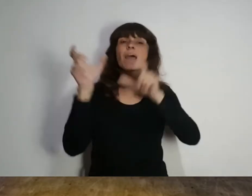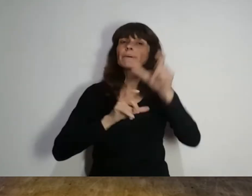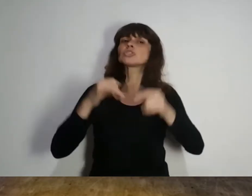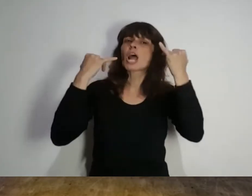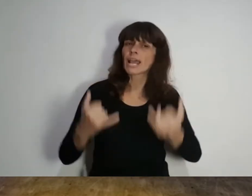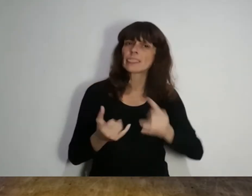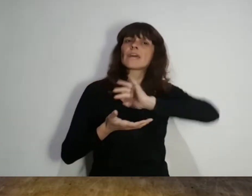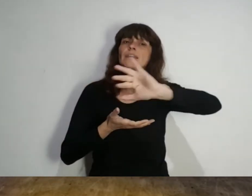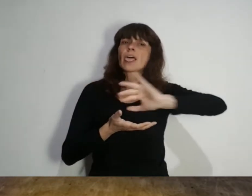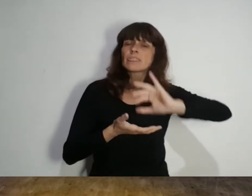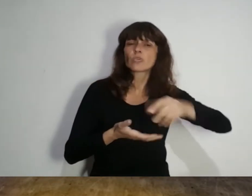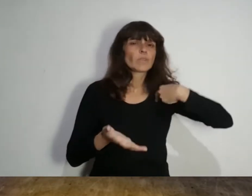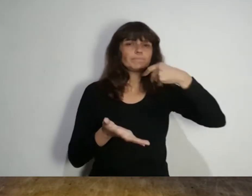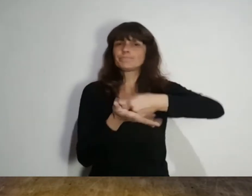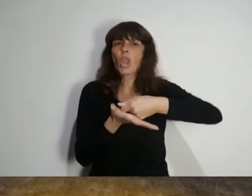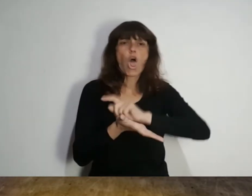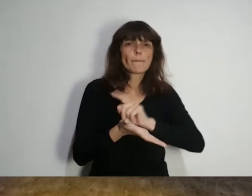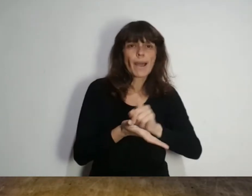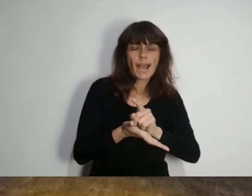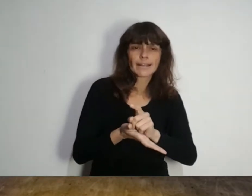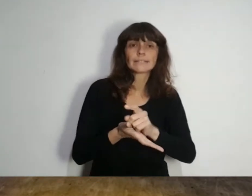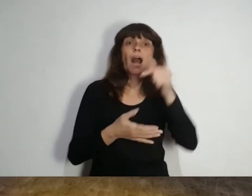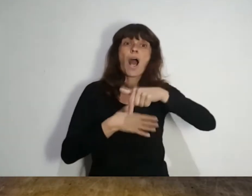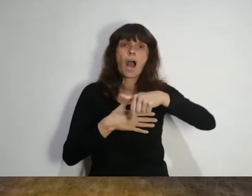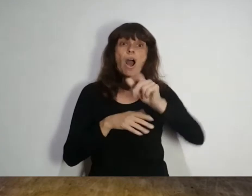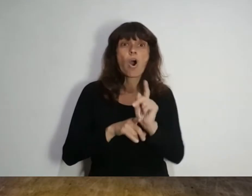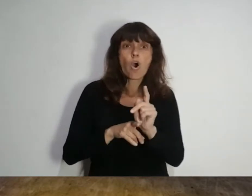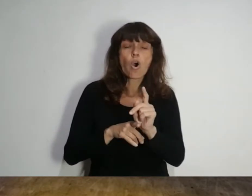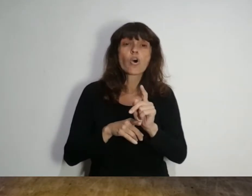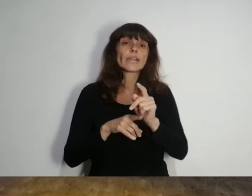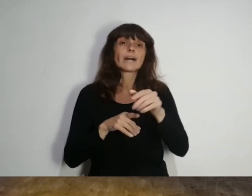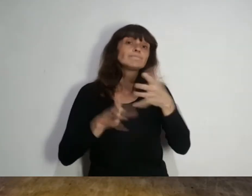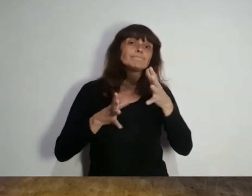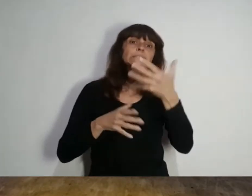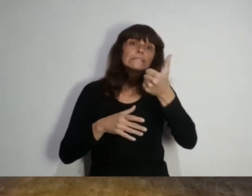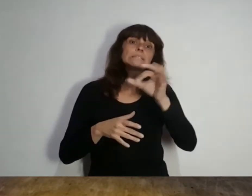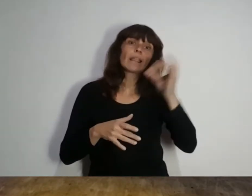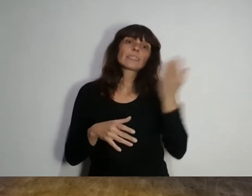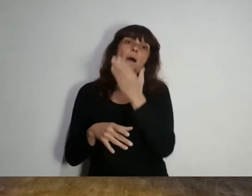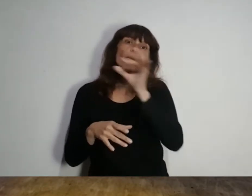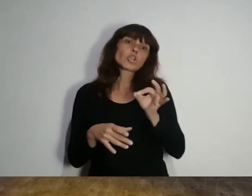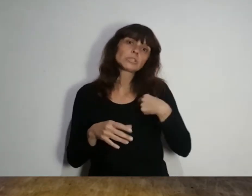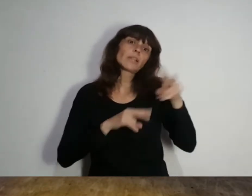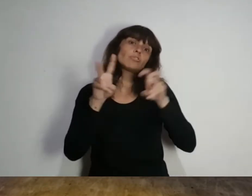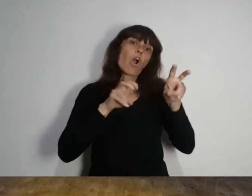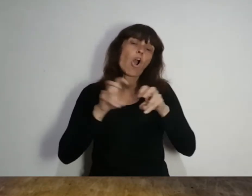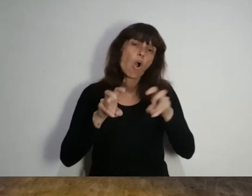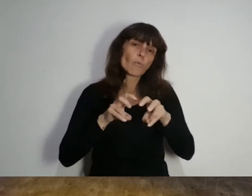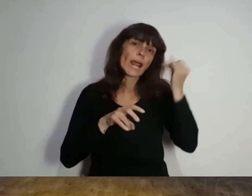a quienes acumulan saldos sin pagos, en lugar del nivel de en torno al 60% que